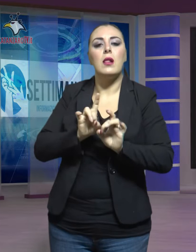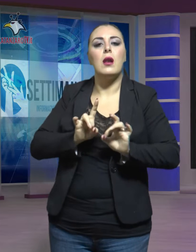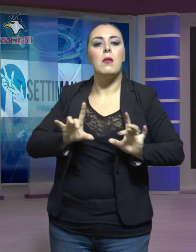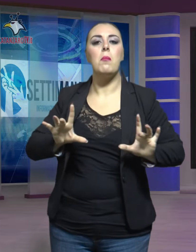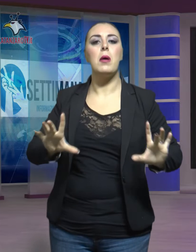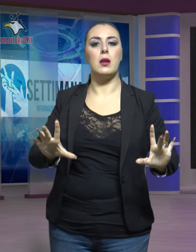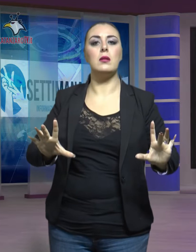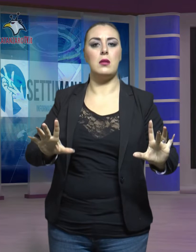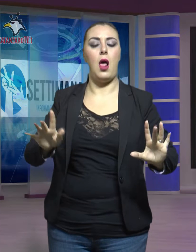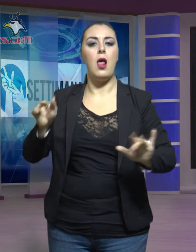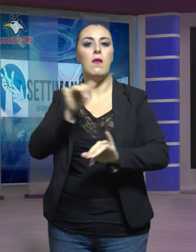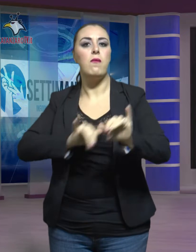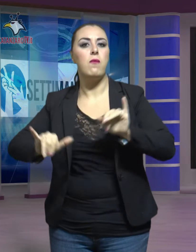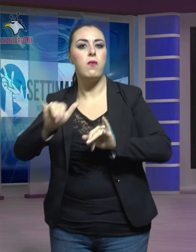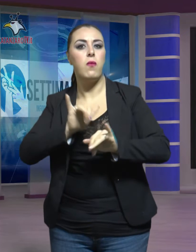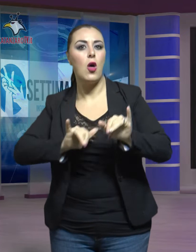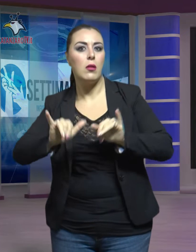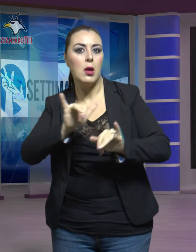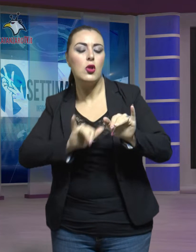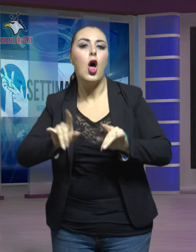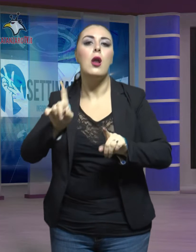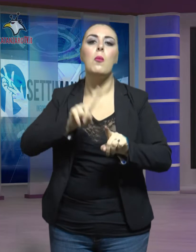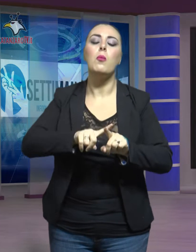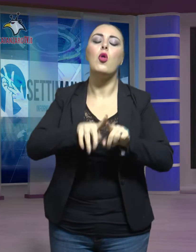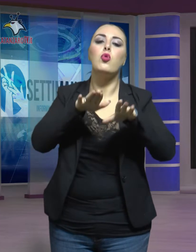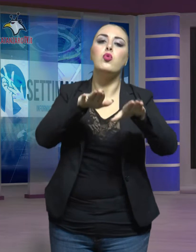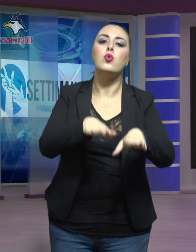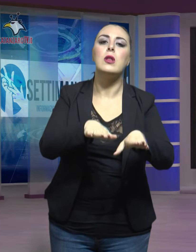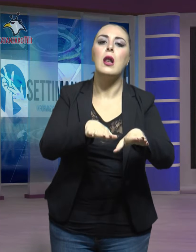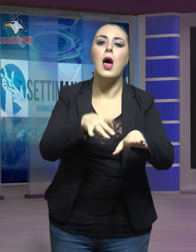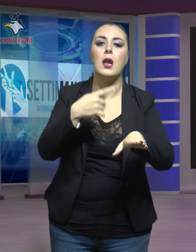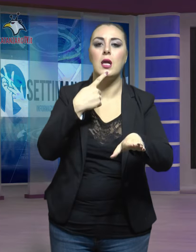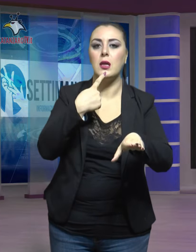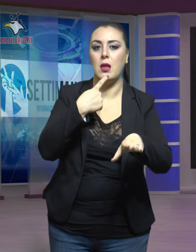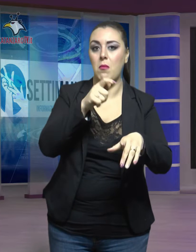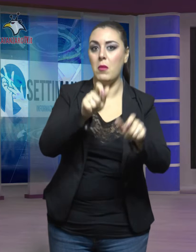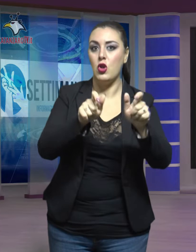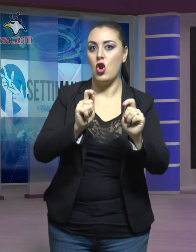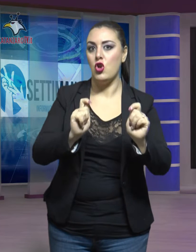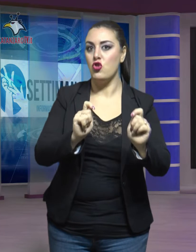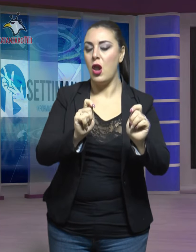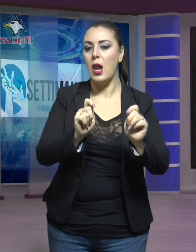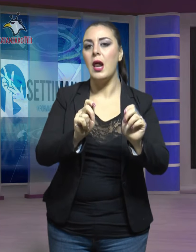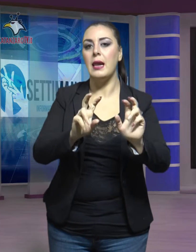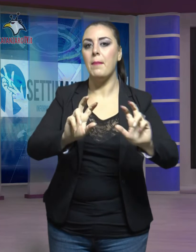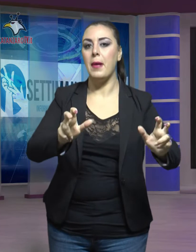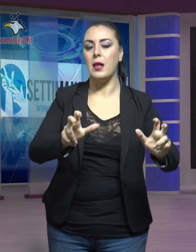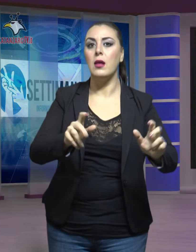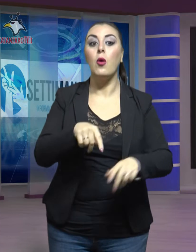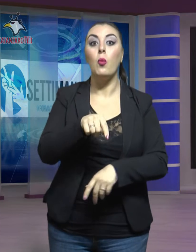di informazione e tutelare i media. È la prima proposta, questa della